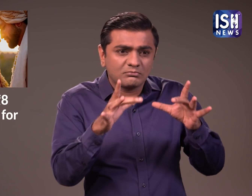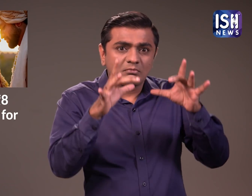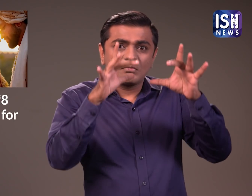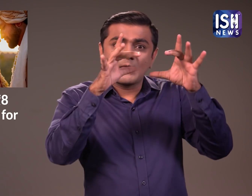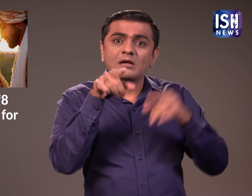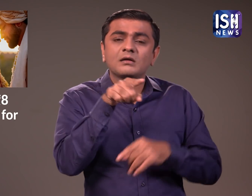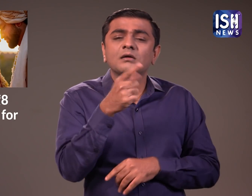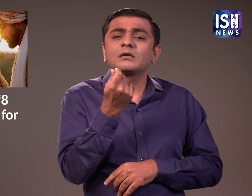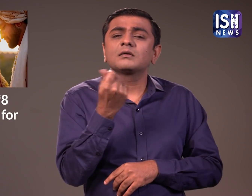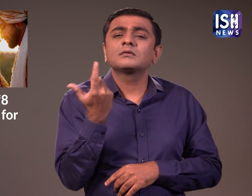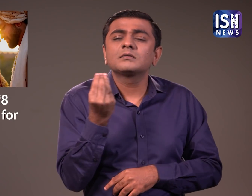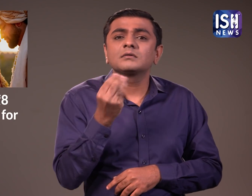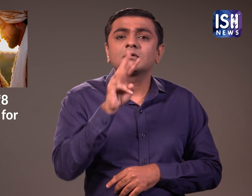तीन चार लाक रुपए थी